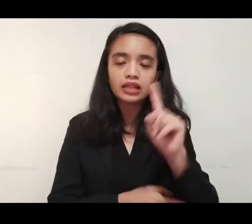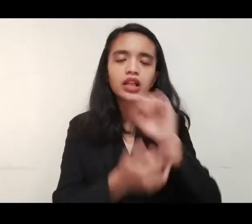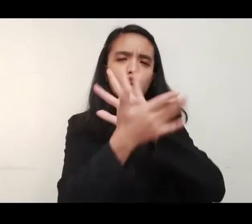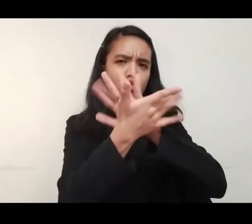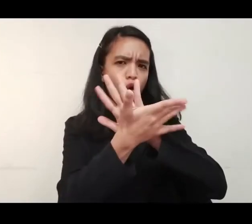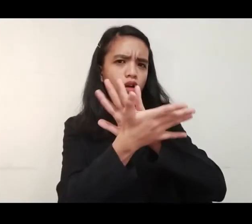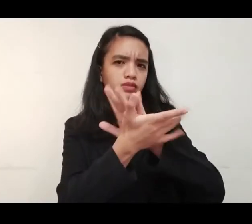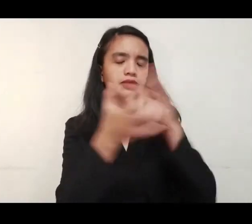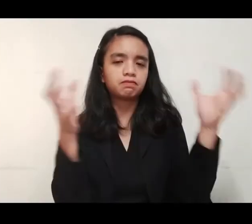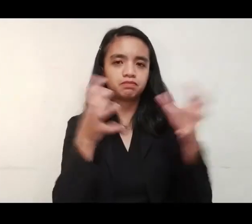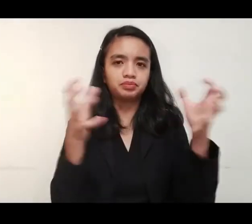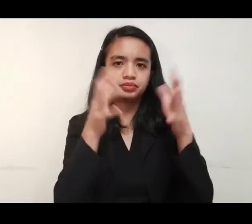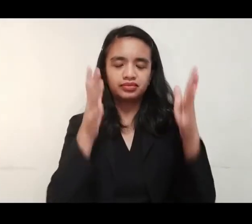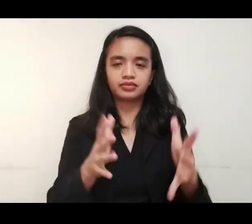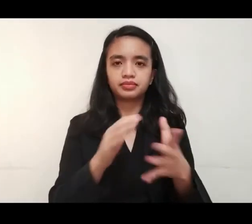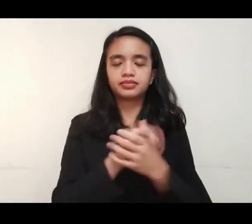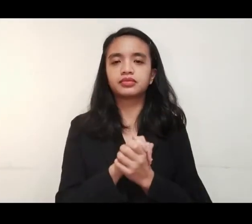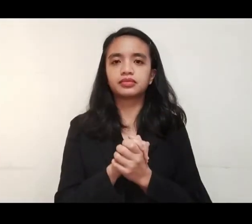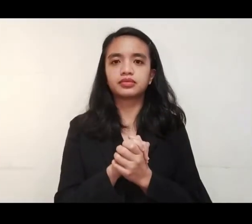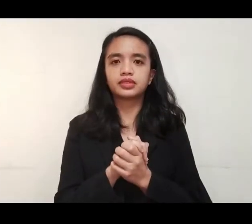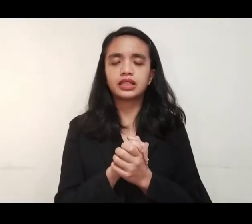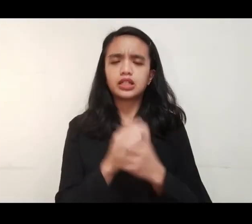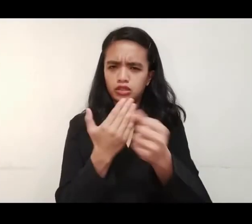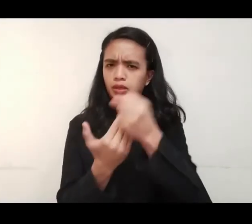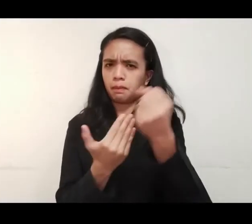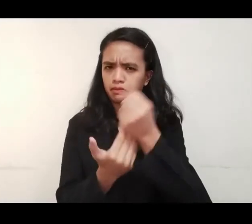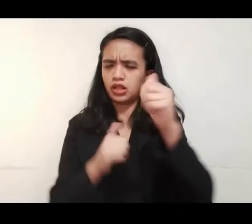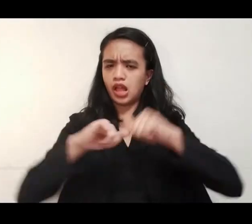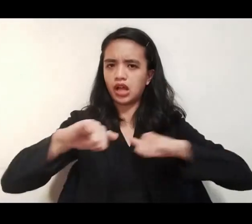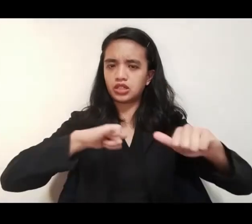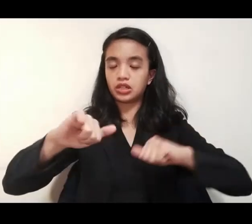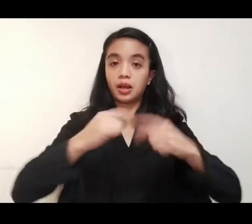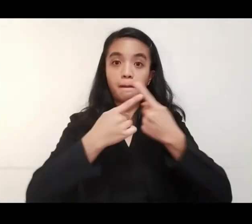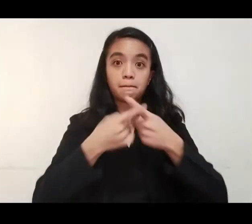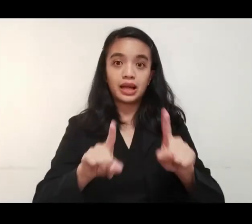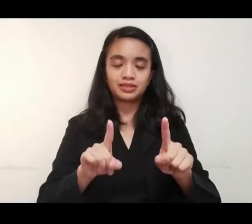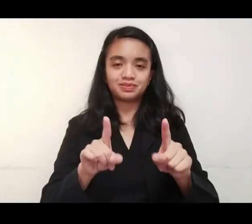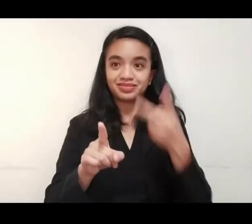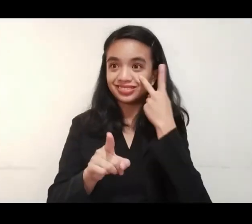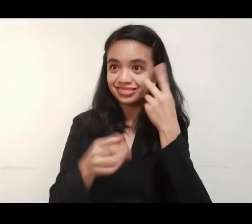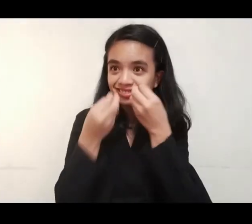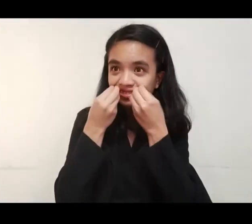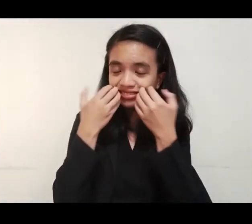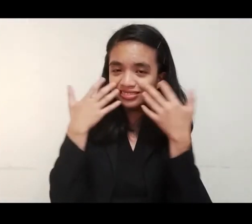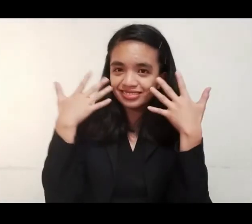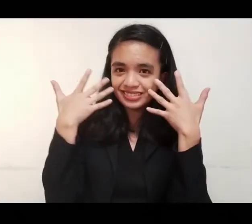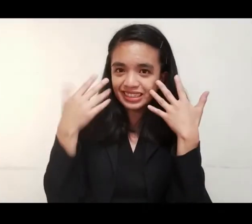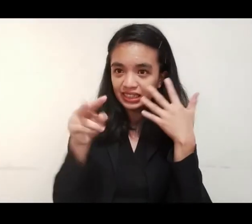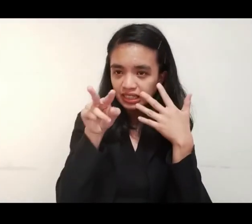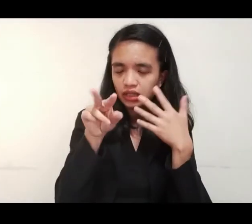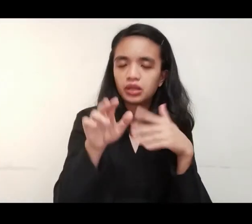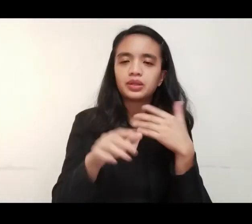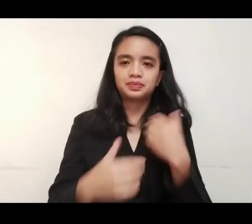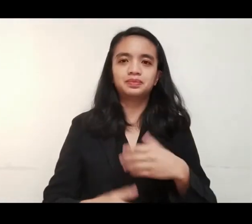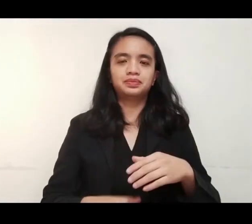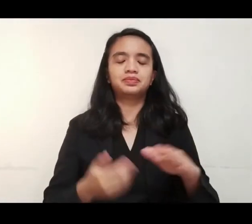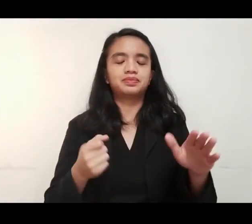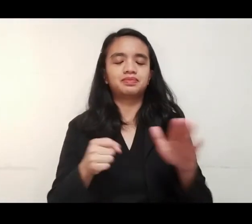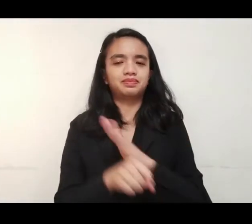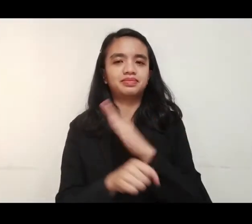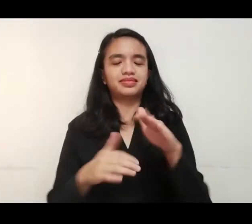Pasasalamat daw ito sa tinaguriang COVID Warriors. It was a simple act yet seeing their big smiles